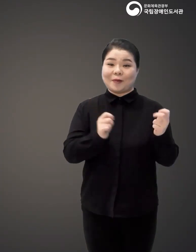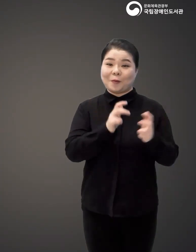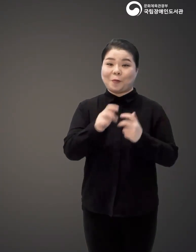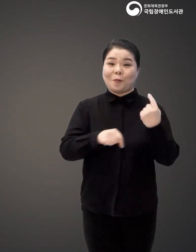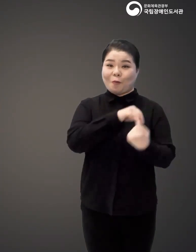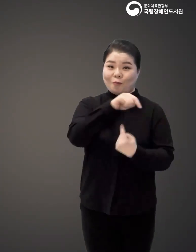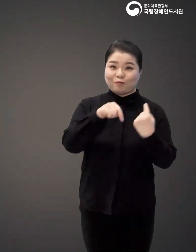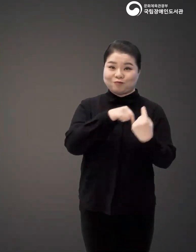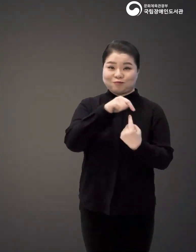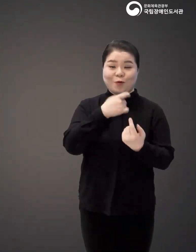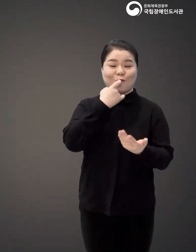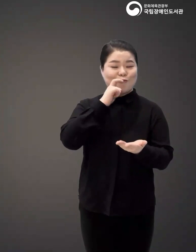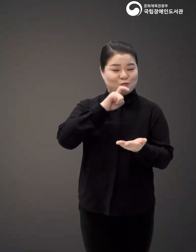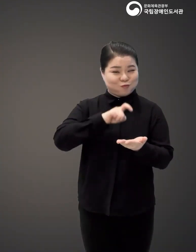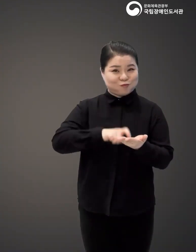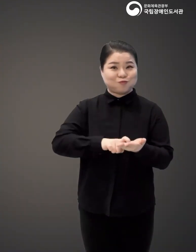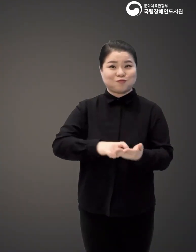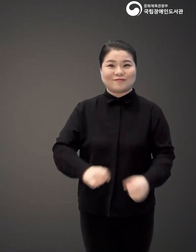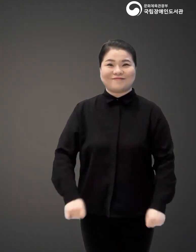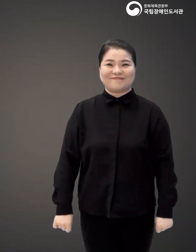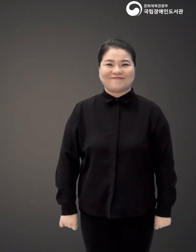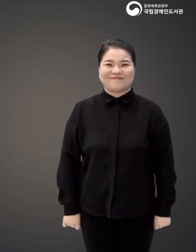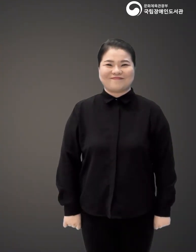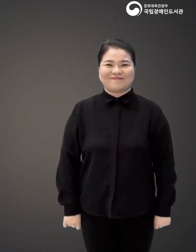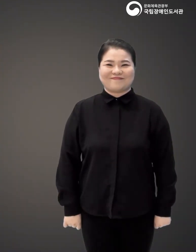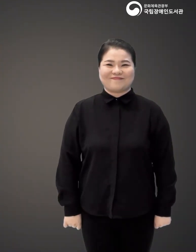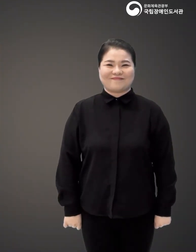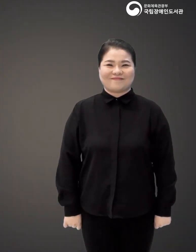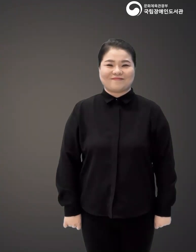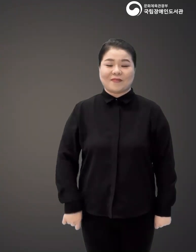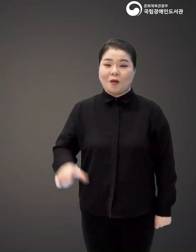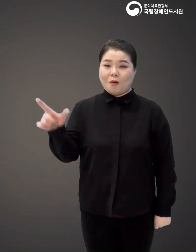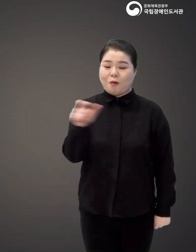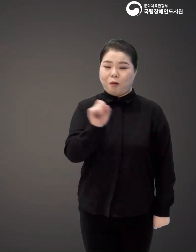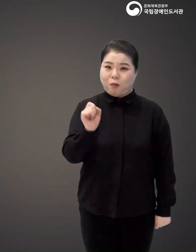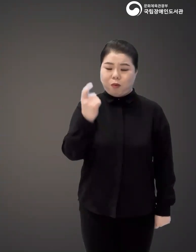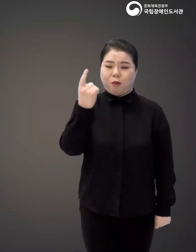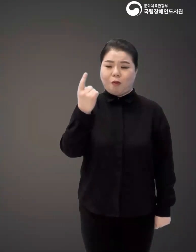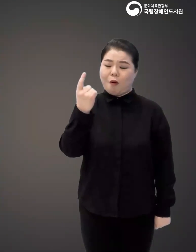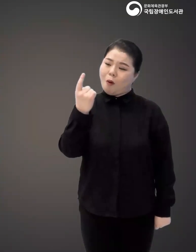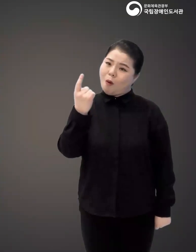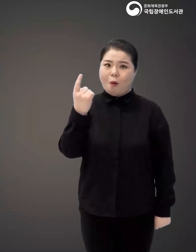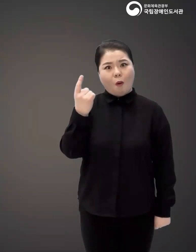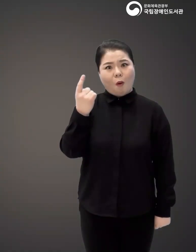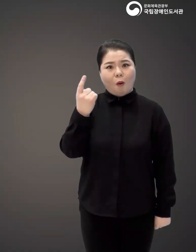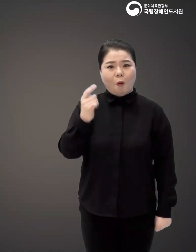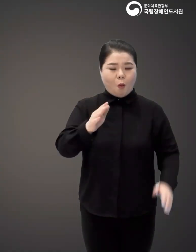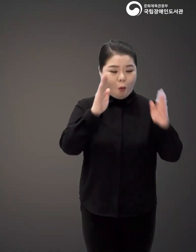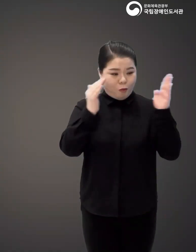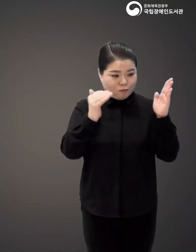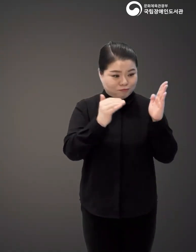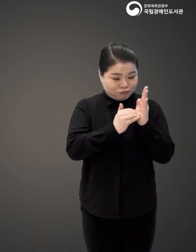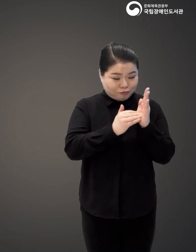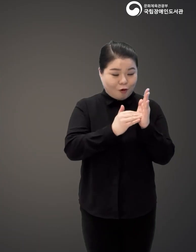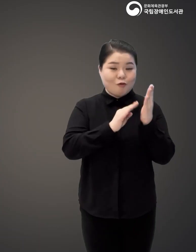그만큼 현재 이 세상에서 사업을 하는 건 참 쉬운 일이 되었는데요. 빨라진 속도 때문인지 무언가 공부하면 또다시